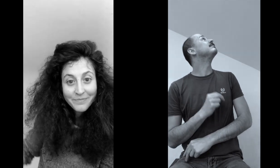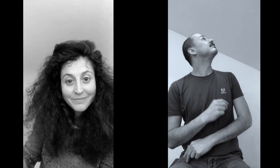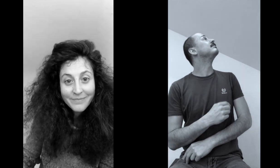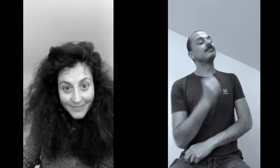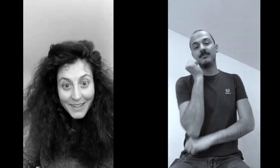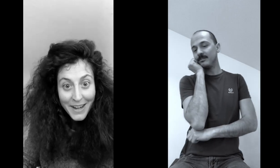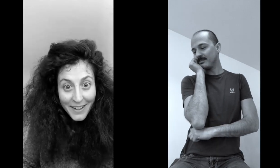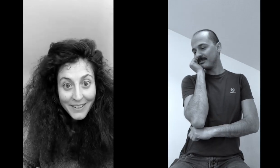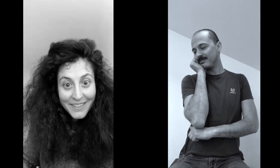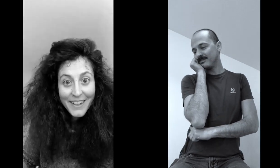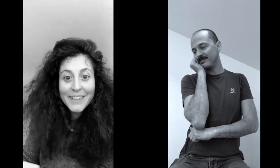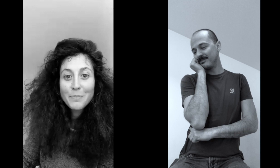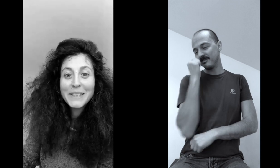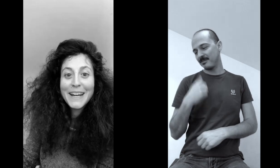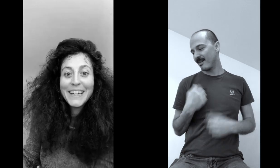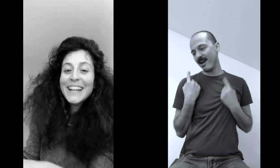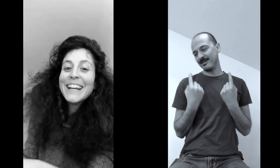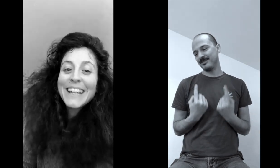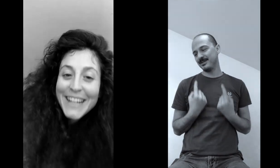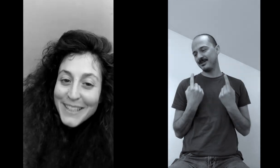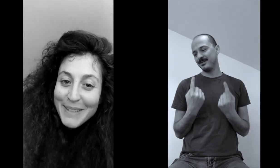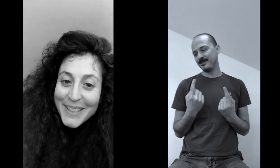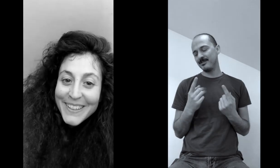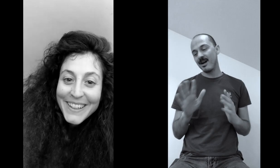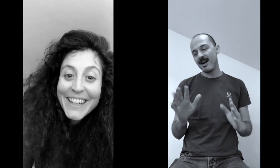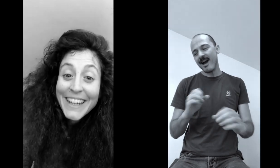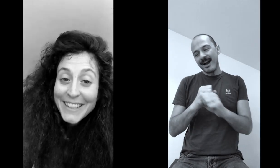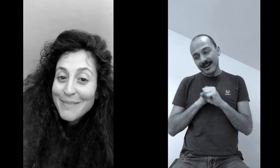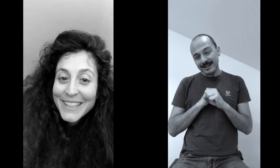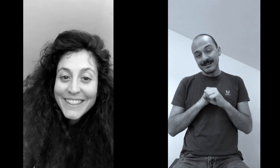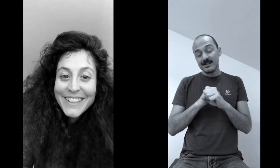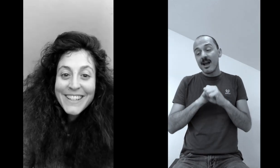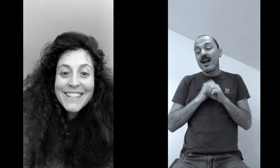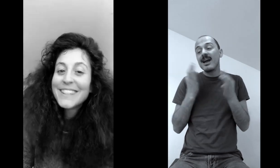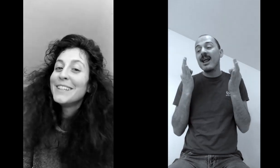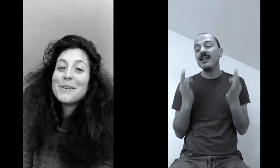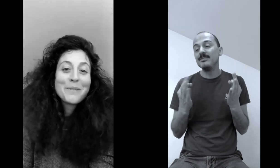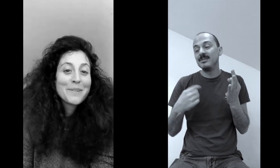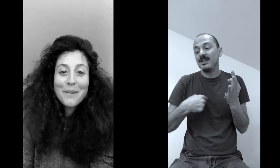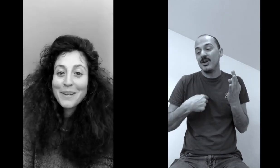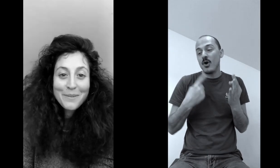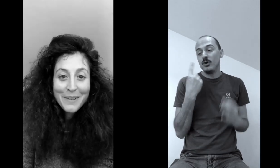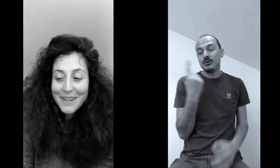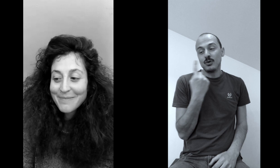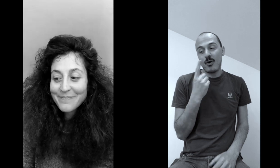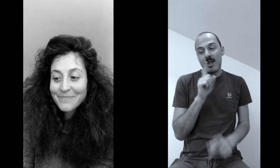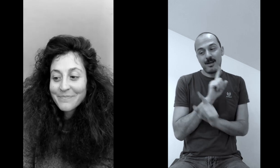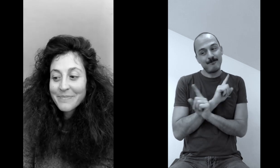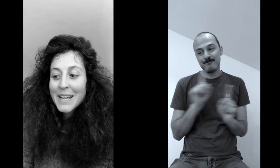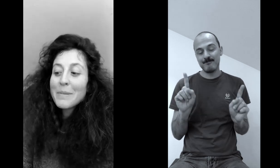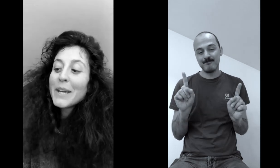là ad aspettare e credimi credimi se ti dico e non sarò la sola